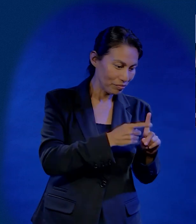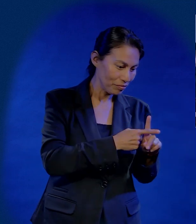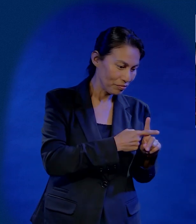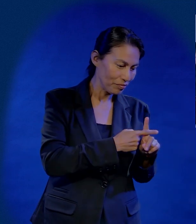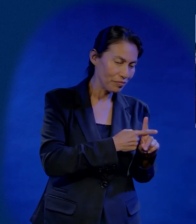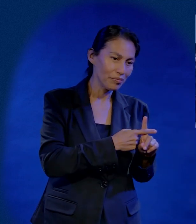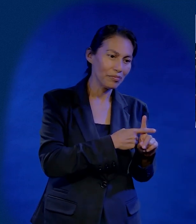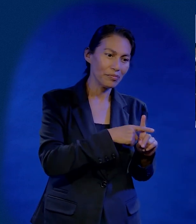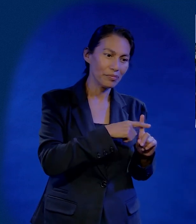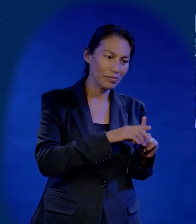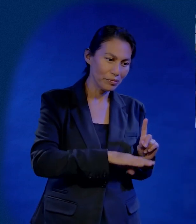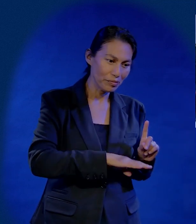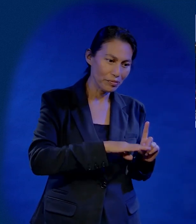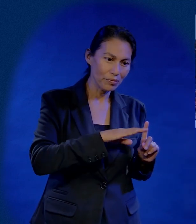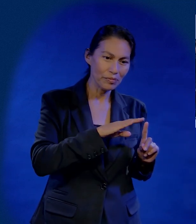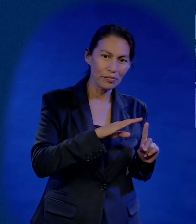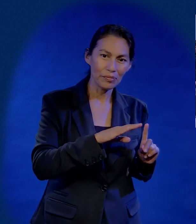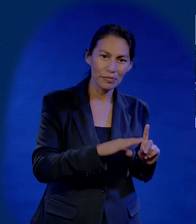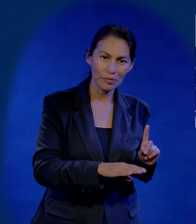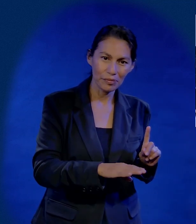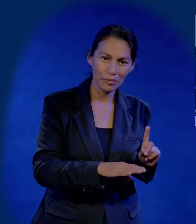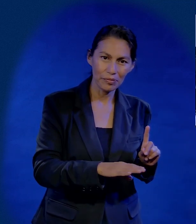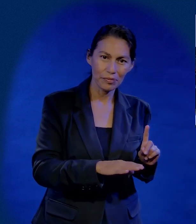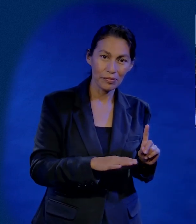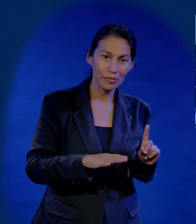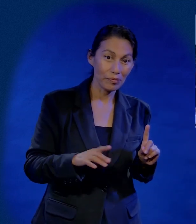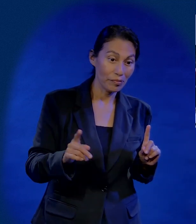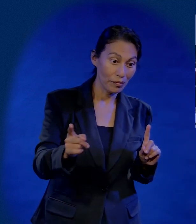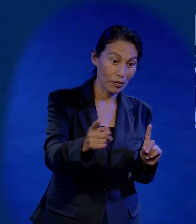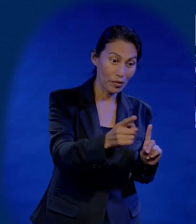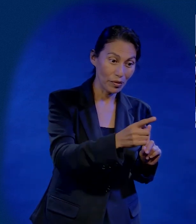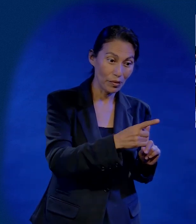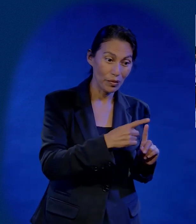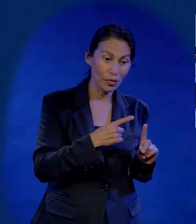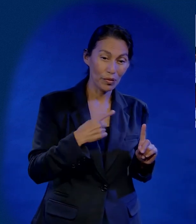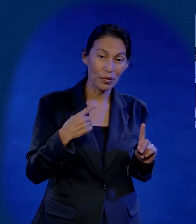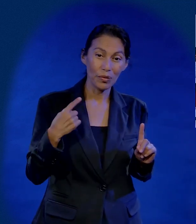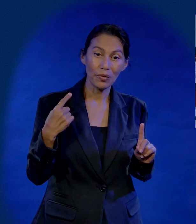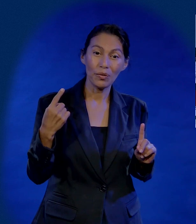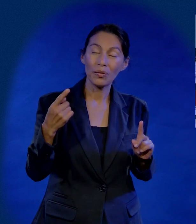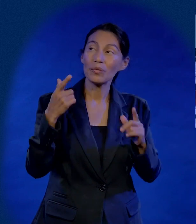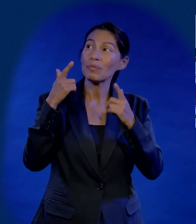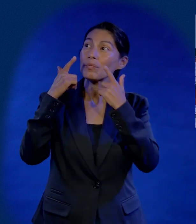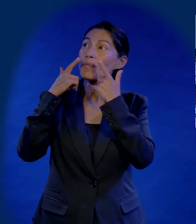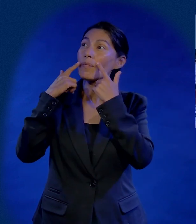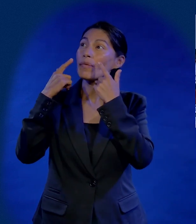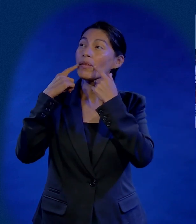Que por nosotros nosotros Quiso morir